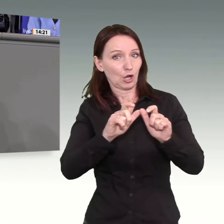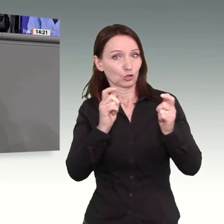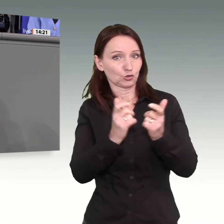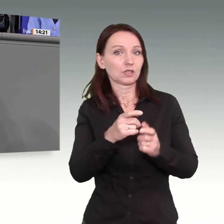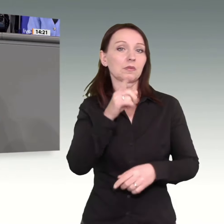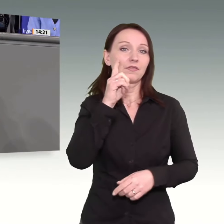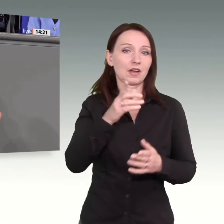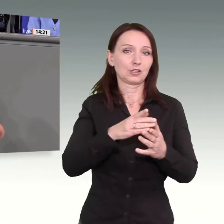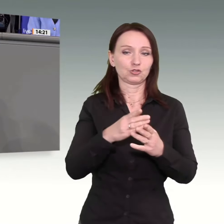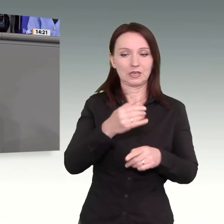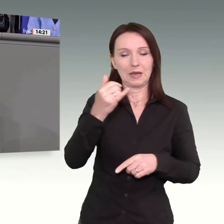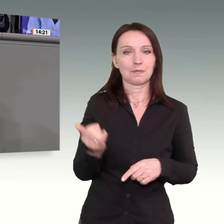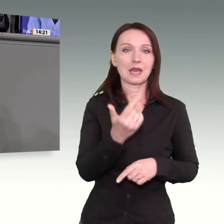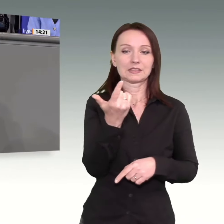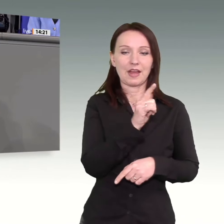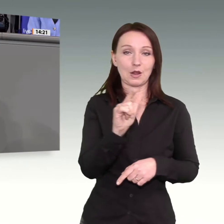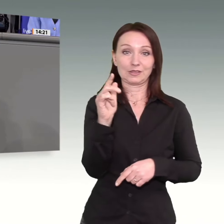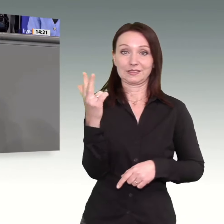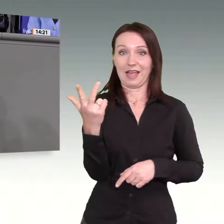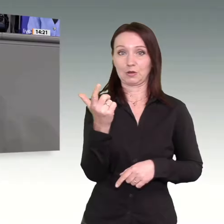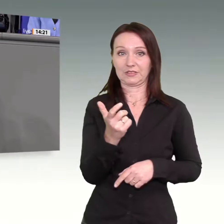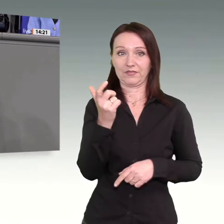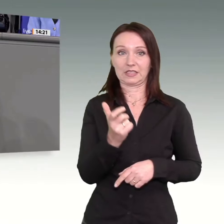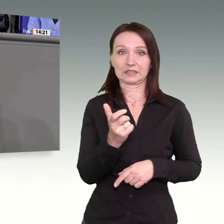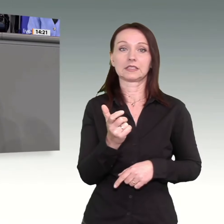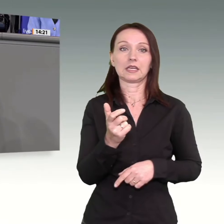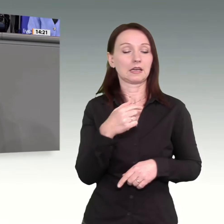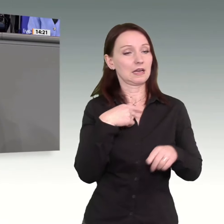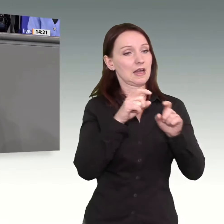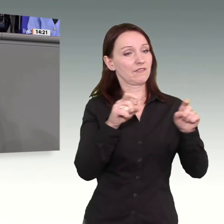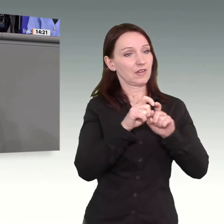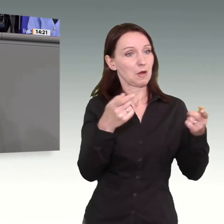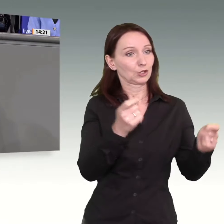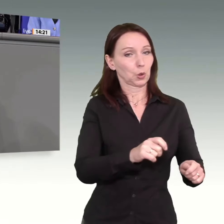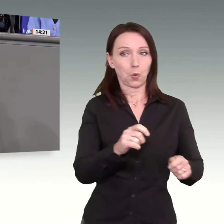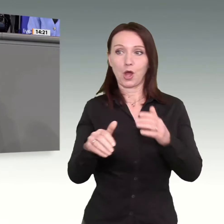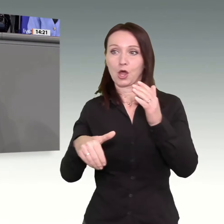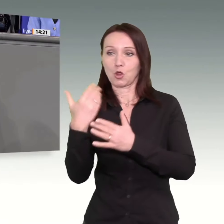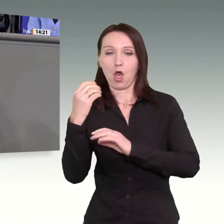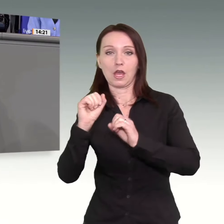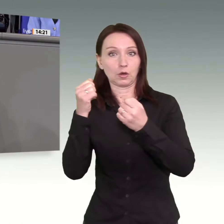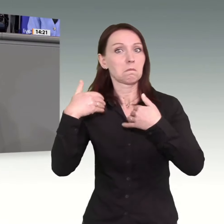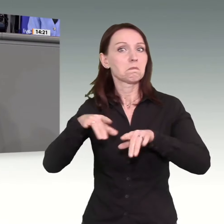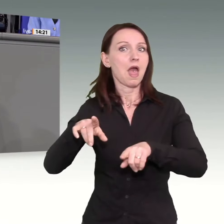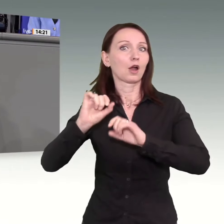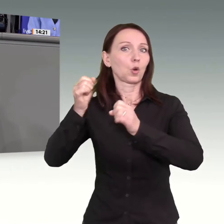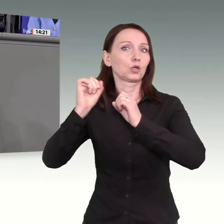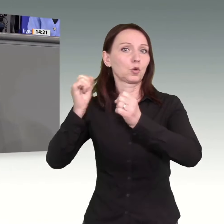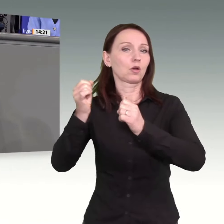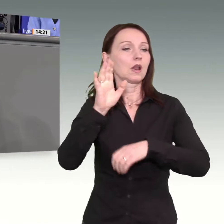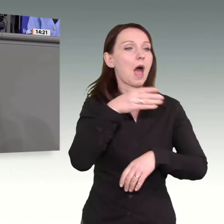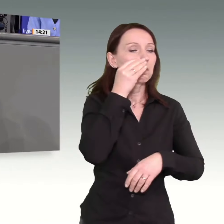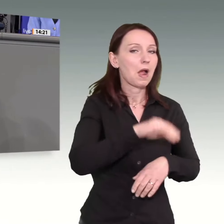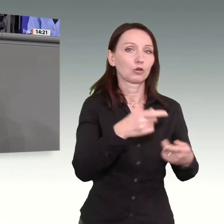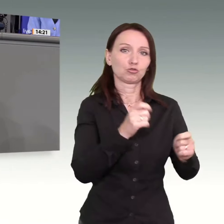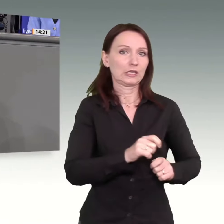2023 mehr Neugründungen von Unternehmen hatten als Schließungen bzw. Abmeldungen. Auch das